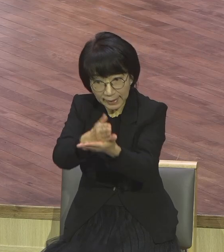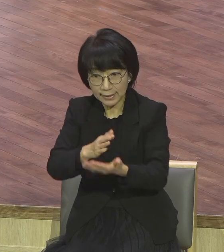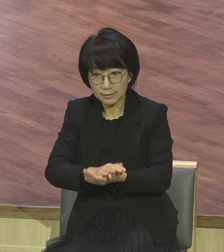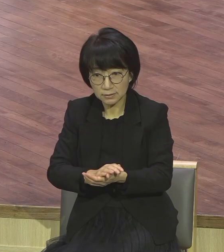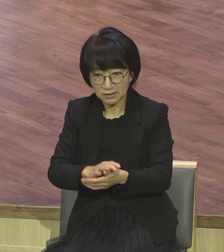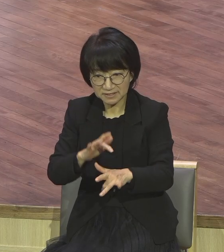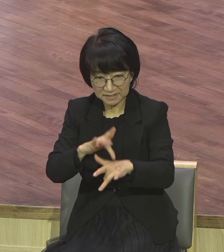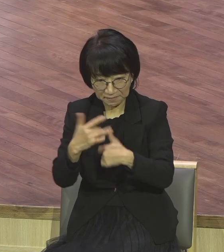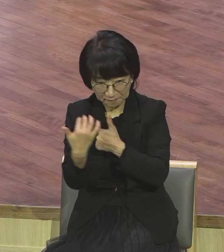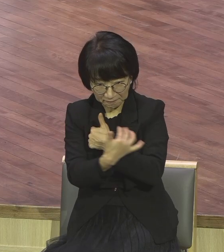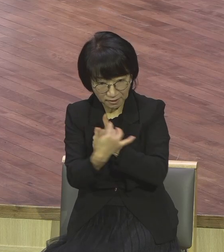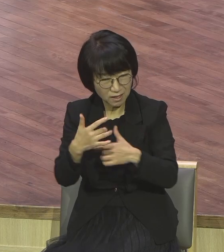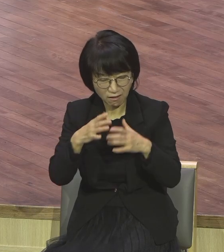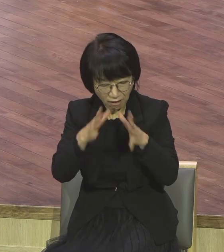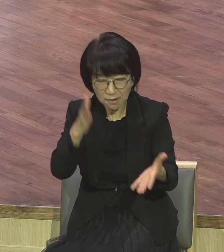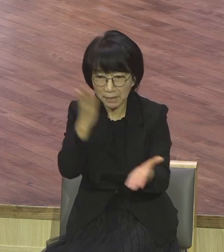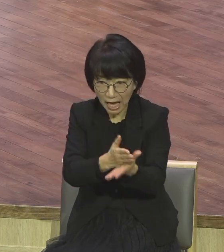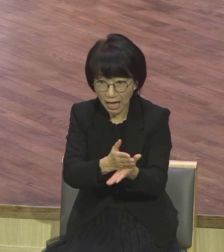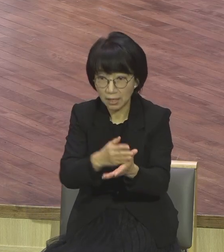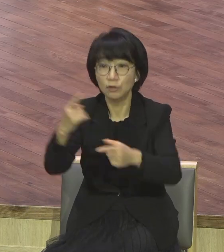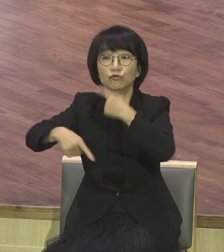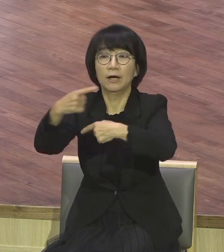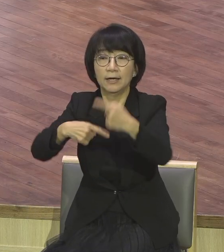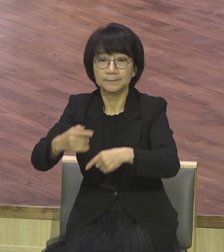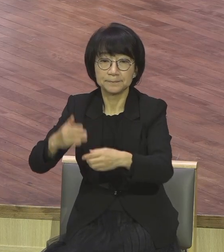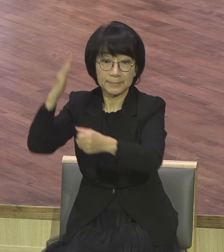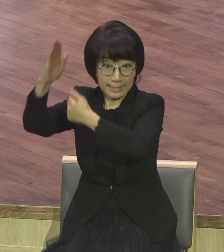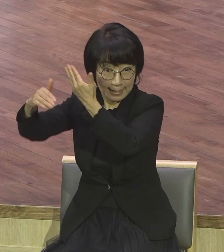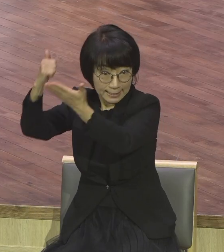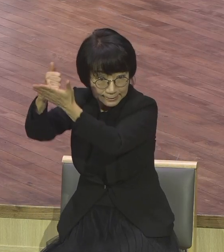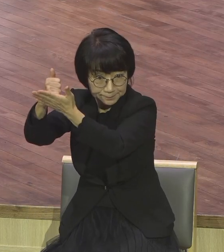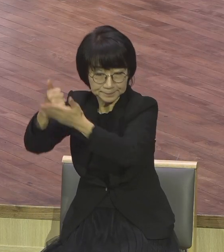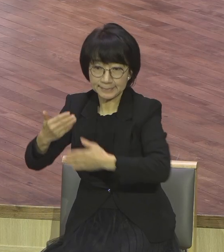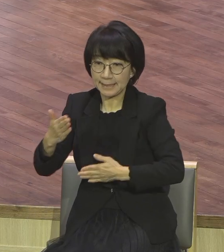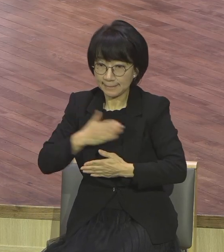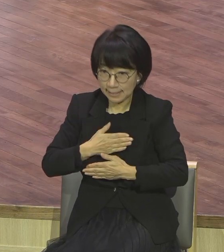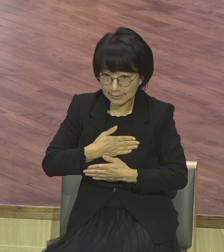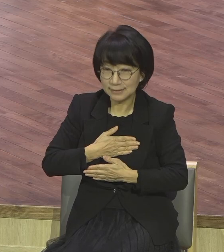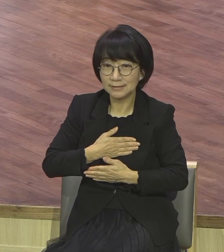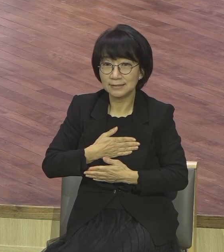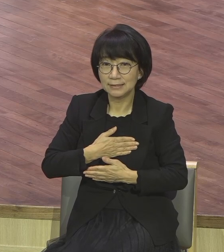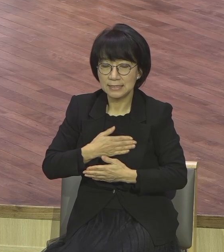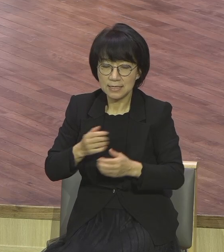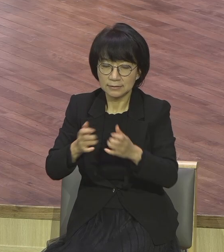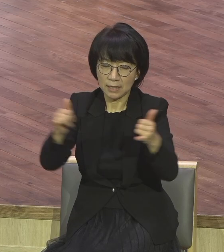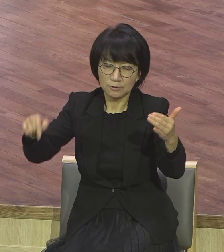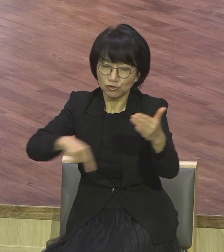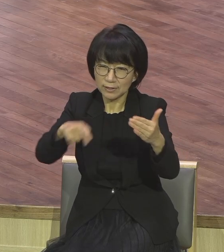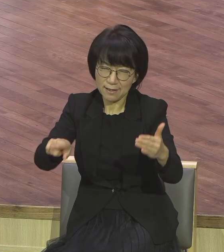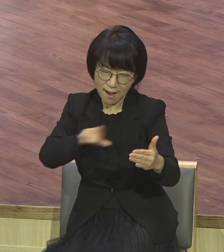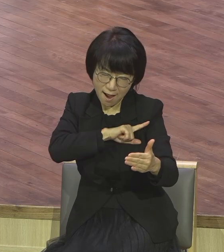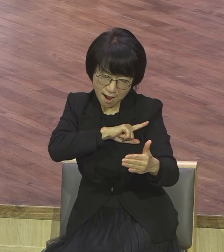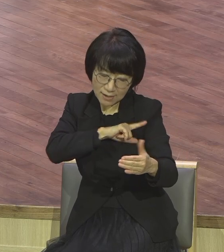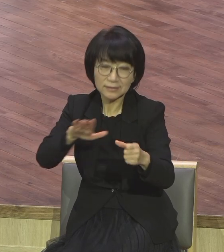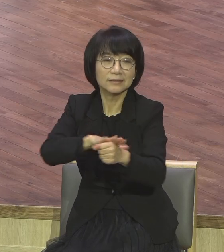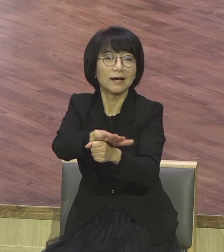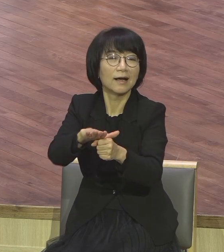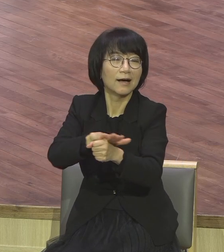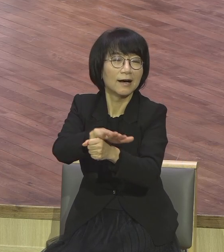따라서 하나님은 나를 이 사람들 중에 제일 사랑한다 믿으세요